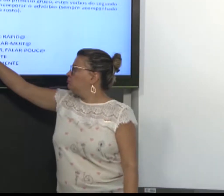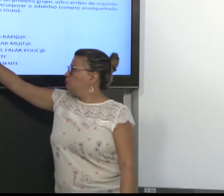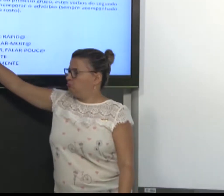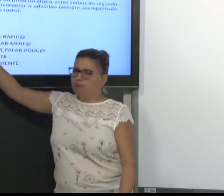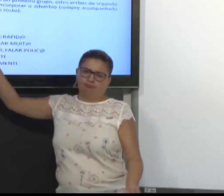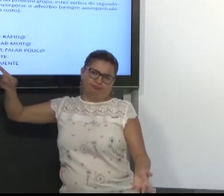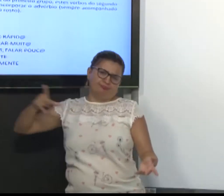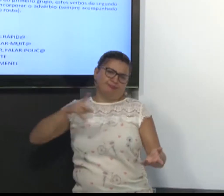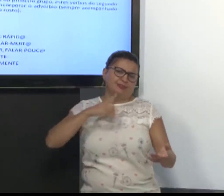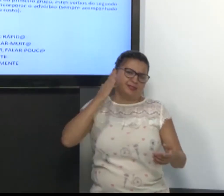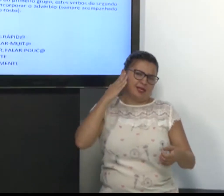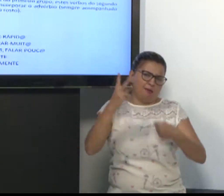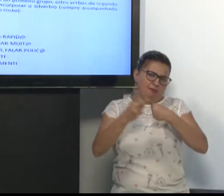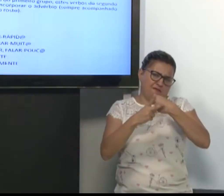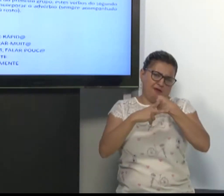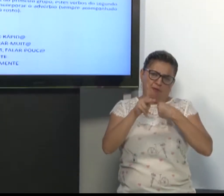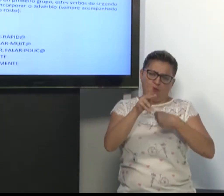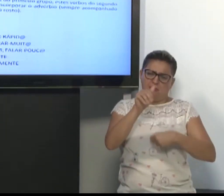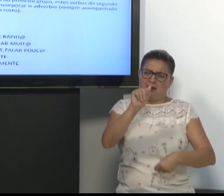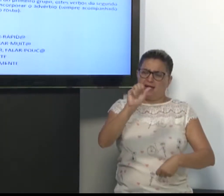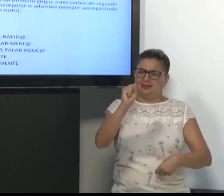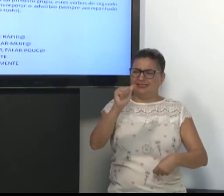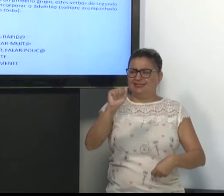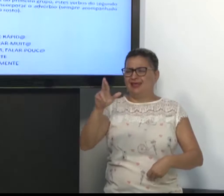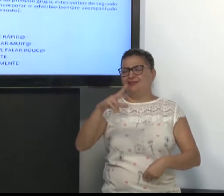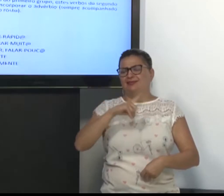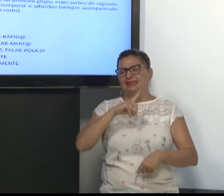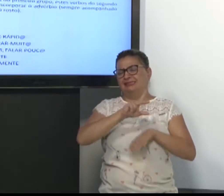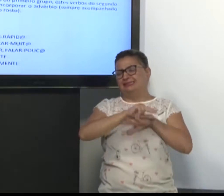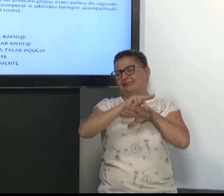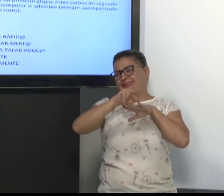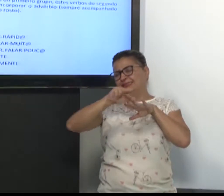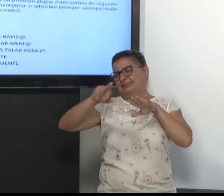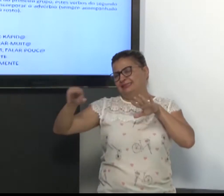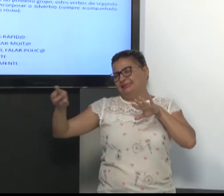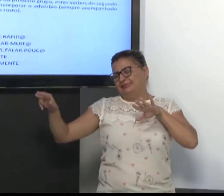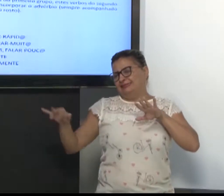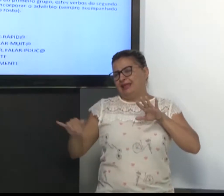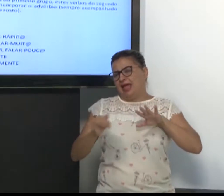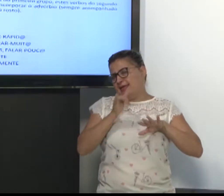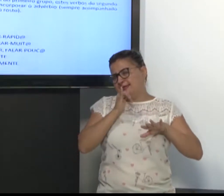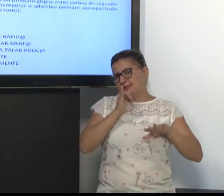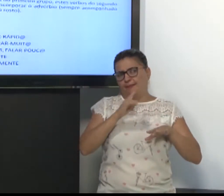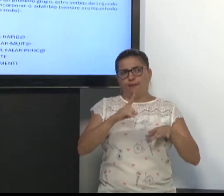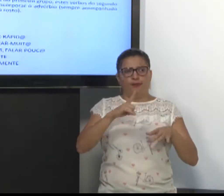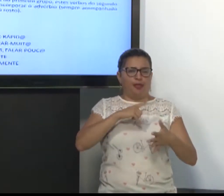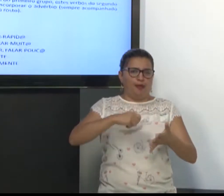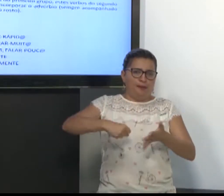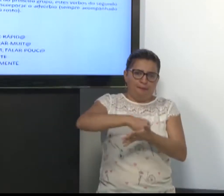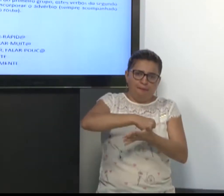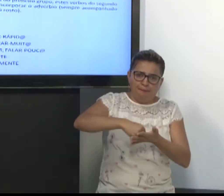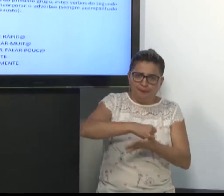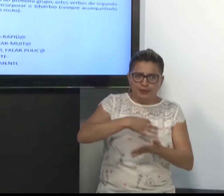Observe. O verbo passar tem vários significados. Passar roupa.